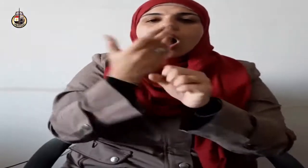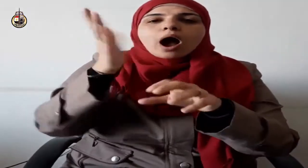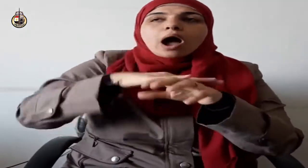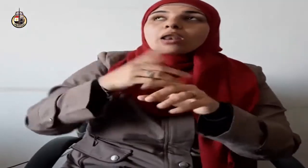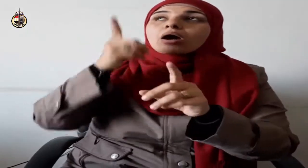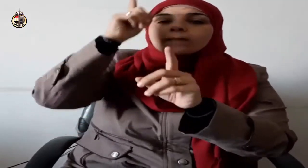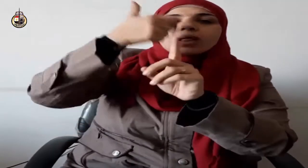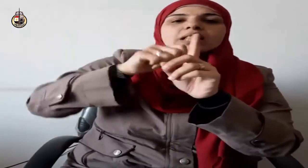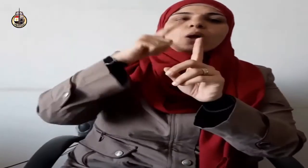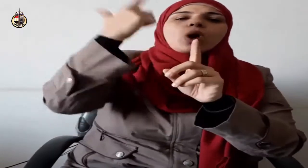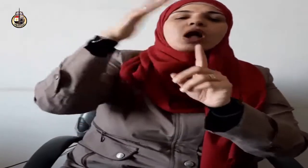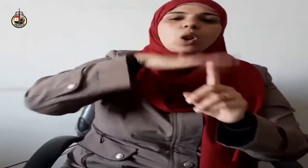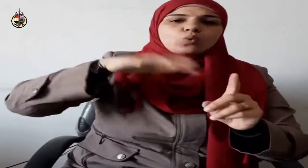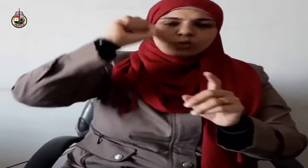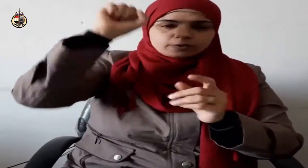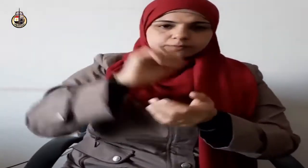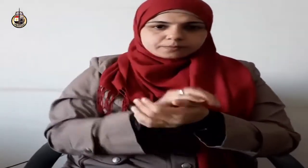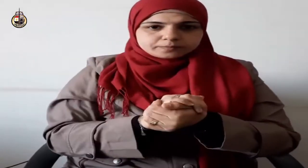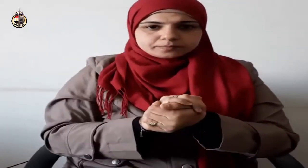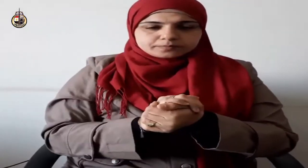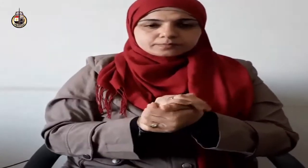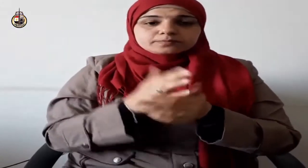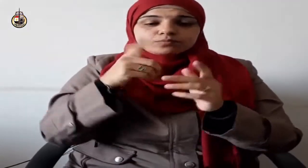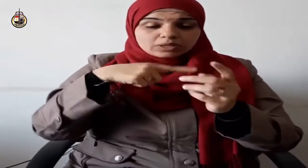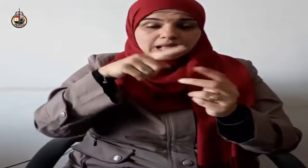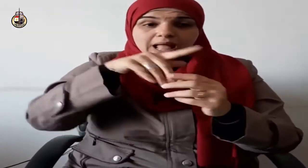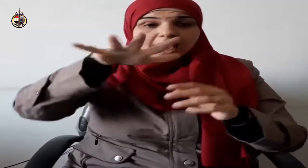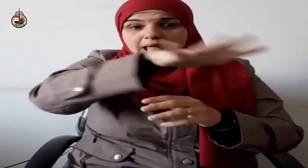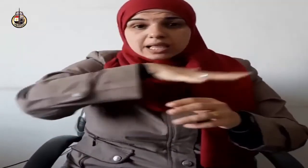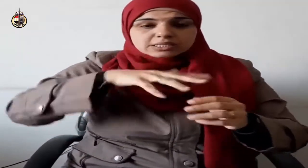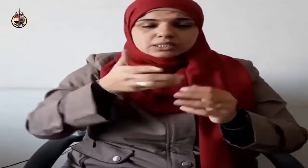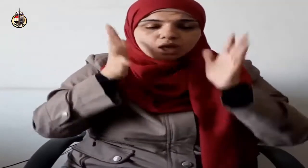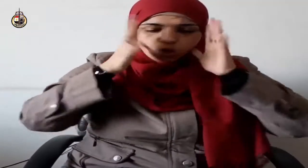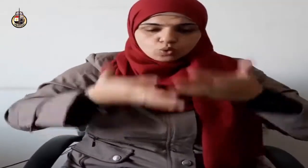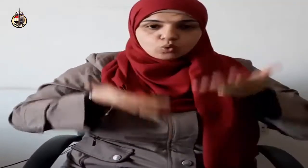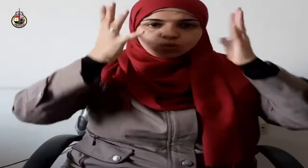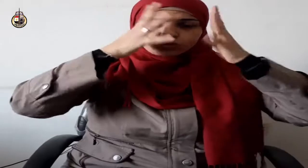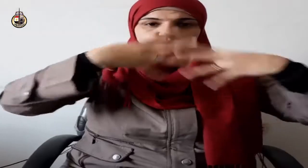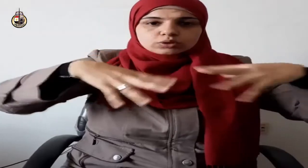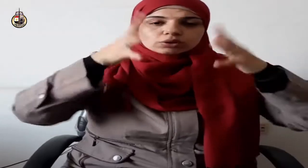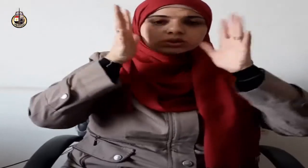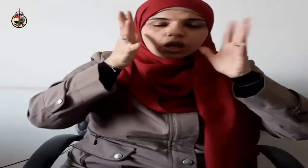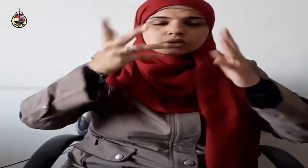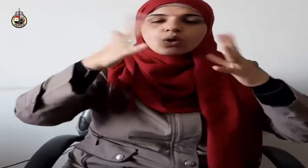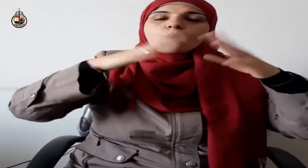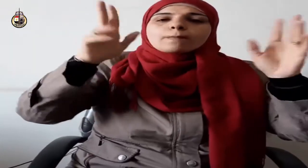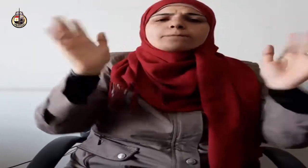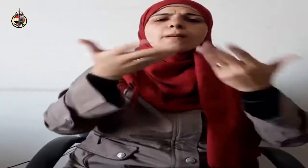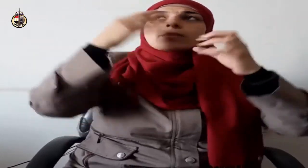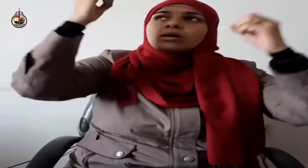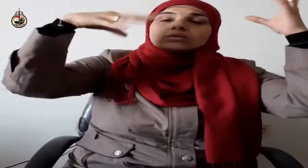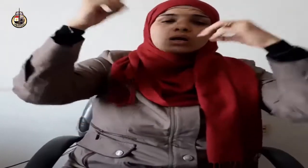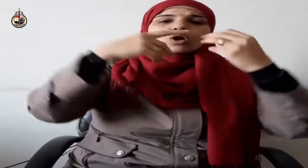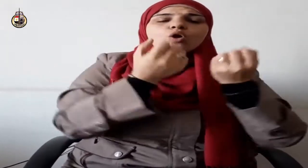عن الإيمان بالله عز وجل وملائكته وكتبه ورسله والجنة